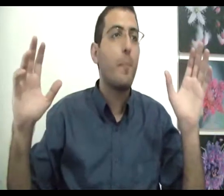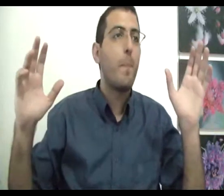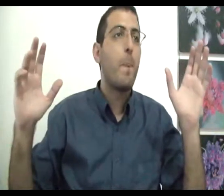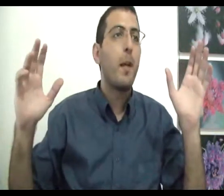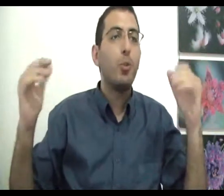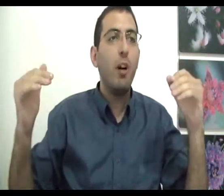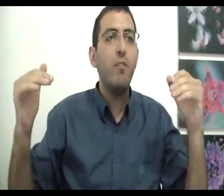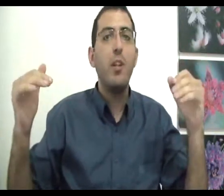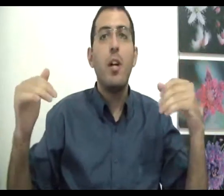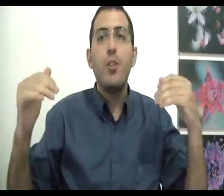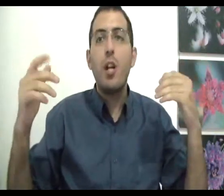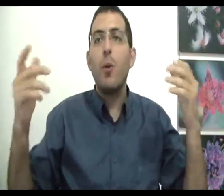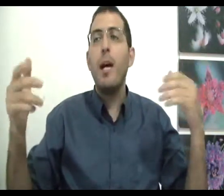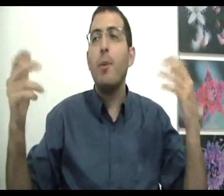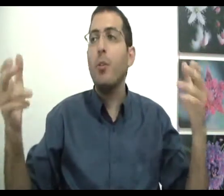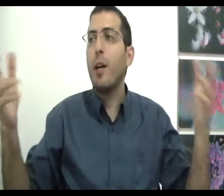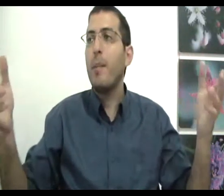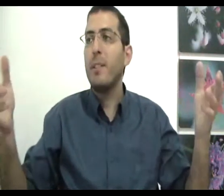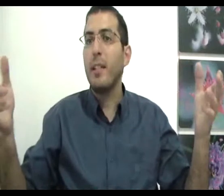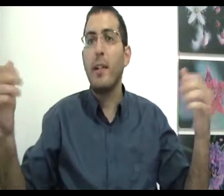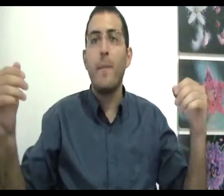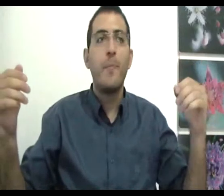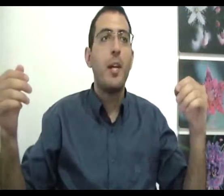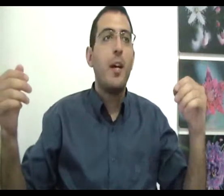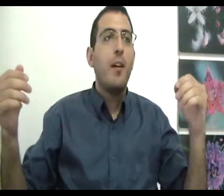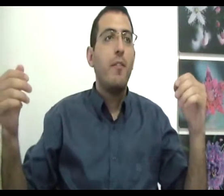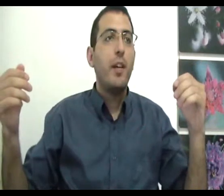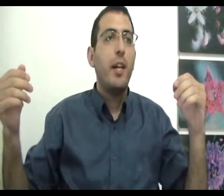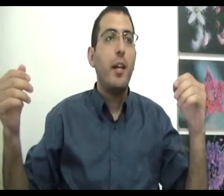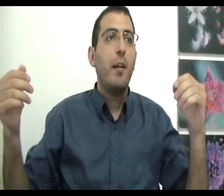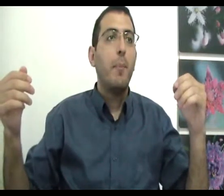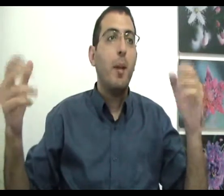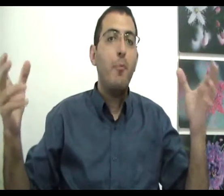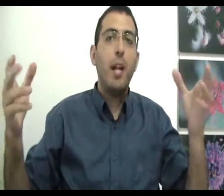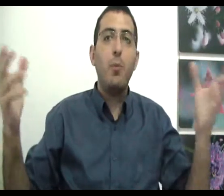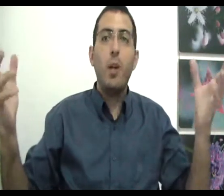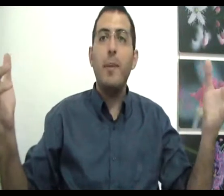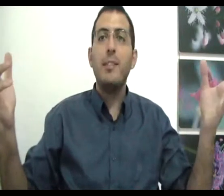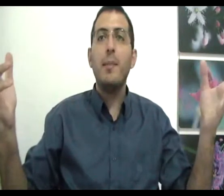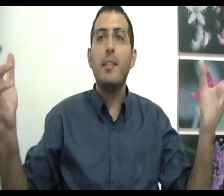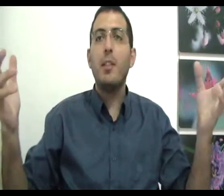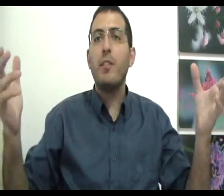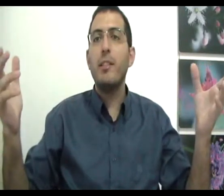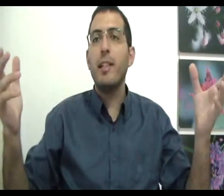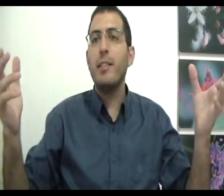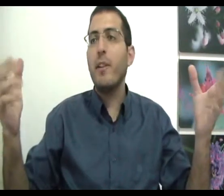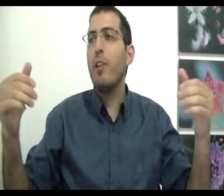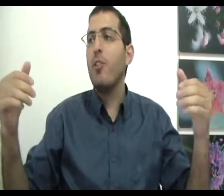טוב שלעולם לא יוכל להיפסק ובעולם שלנו כולם מנסים להשיג את הטוב הנצחי הזה ויש כאלה